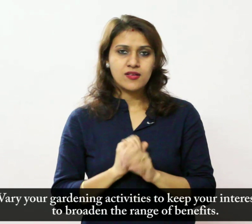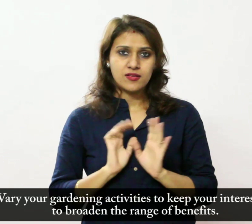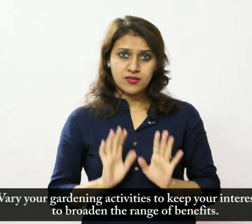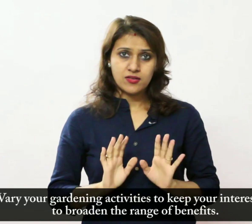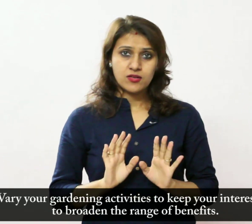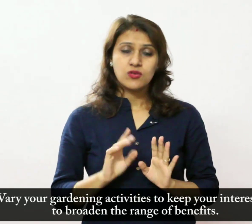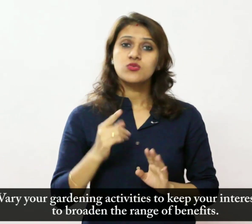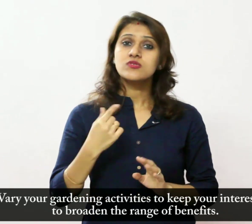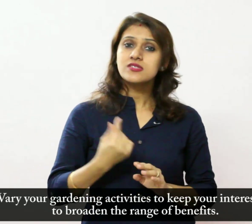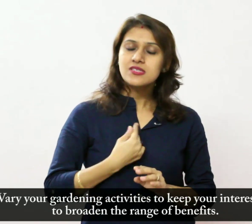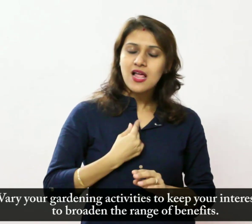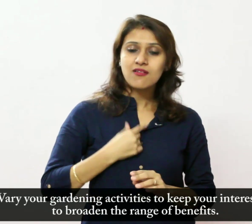गती विधियों को बदले